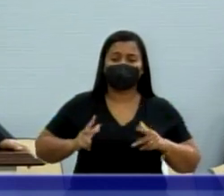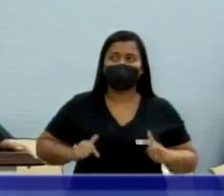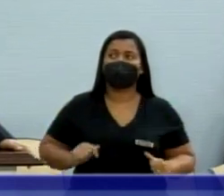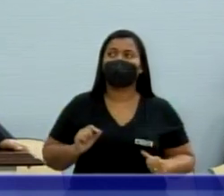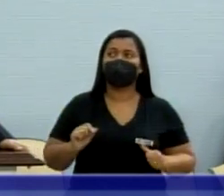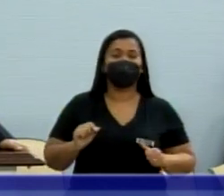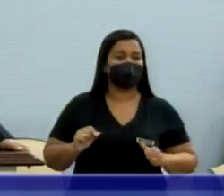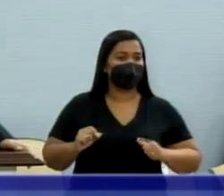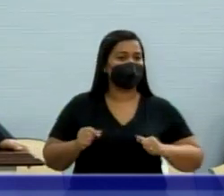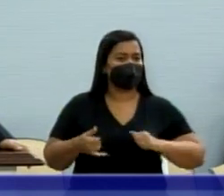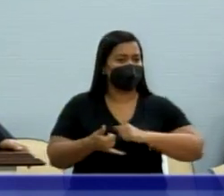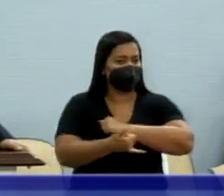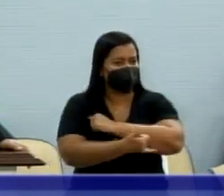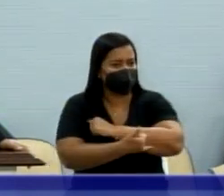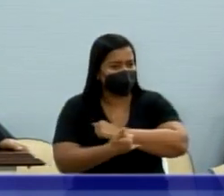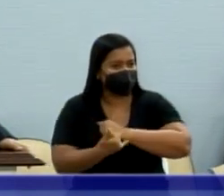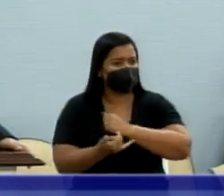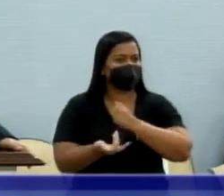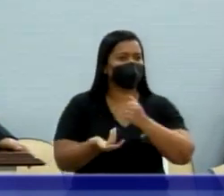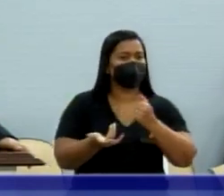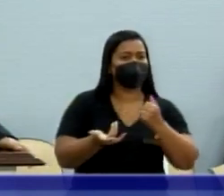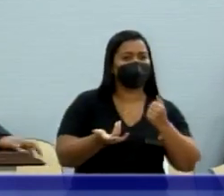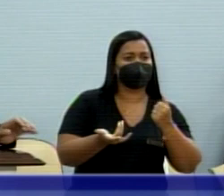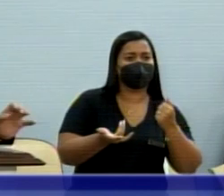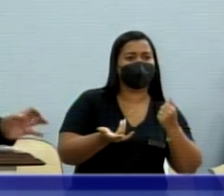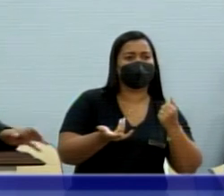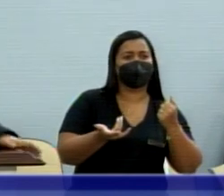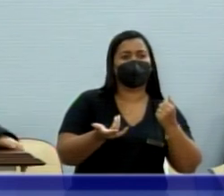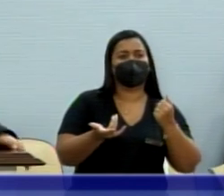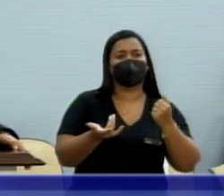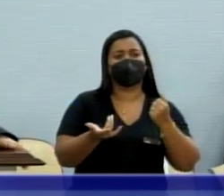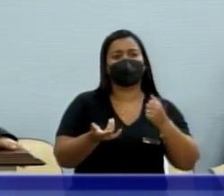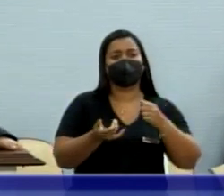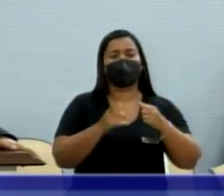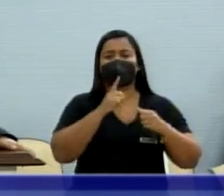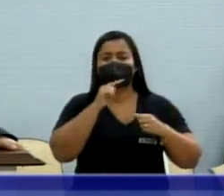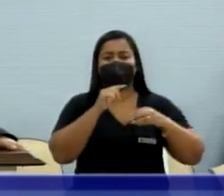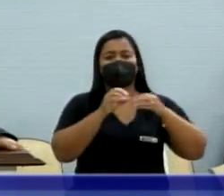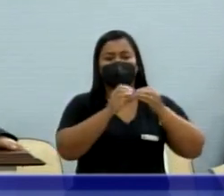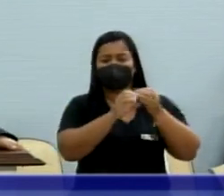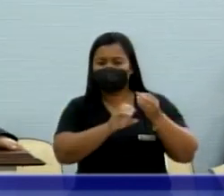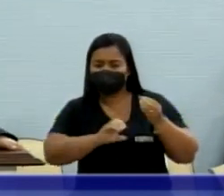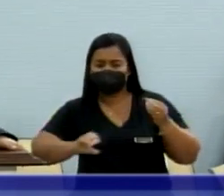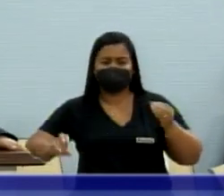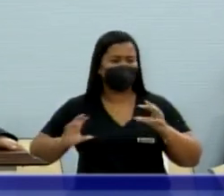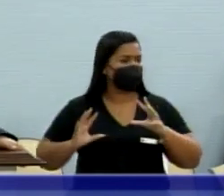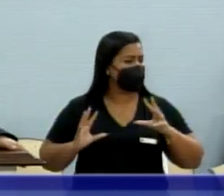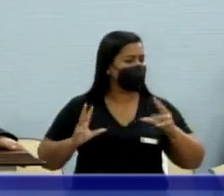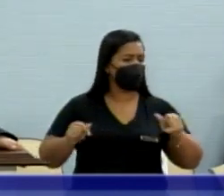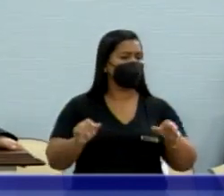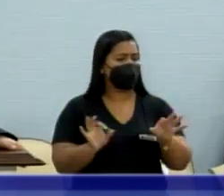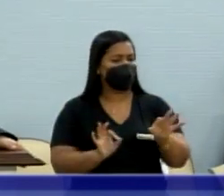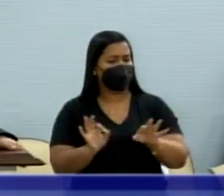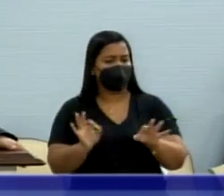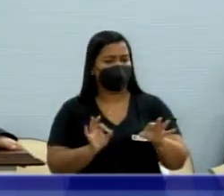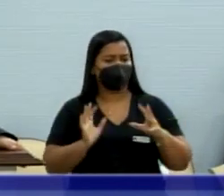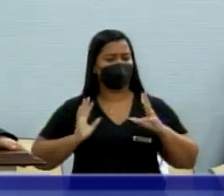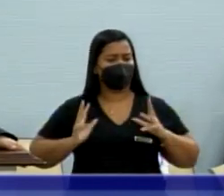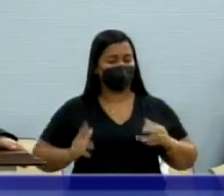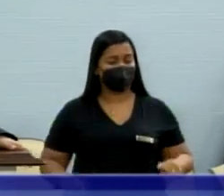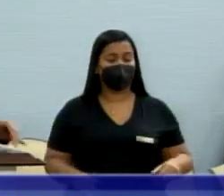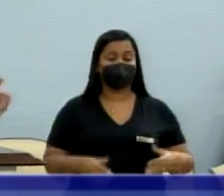além de incentivar e apoiar projetos de todo o gênero que refletem